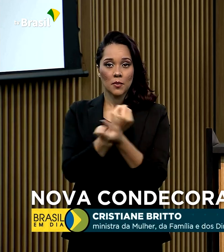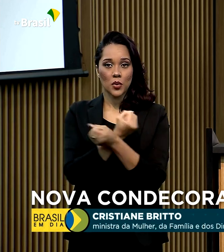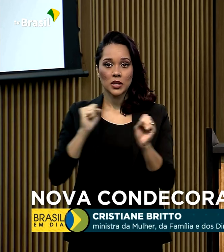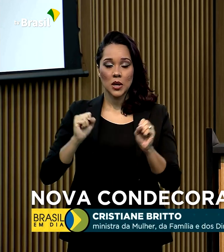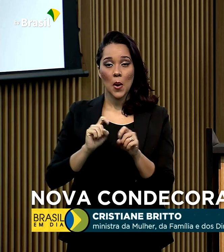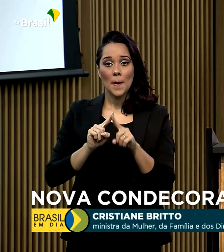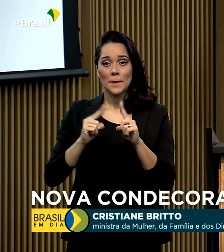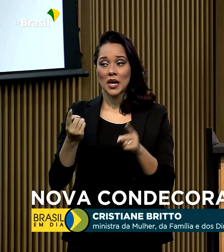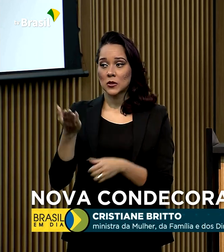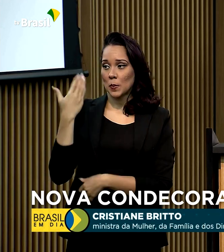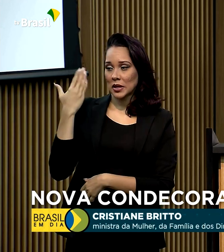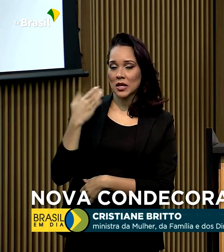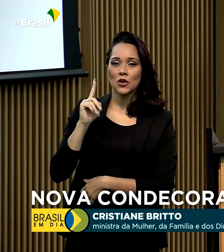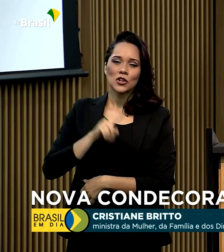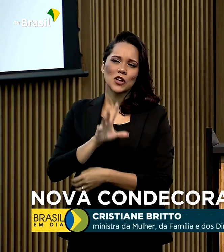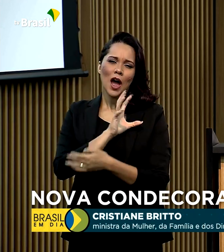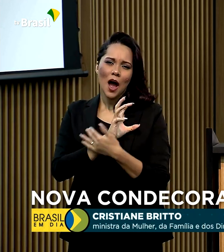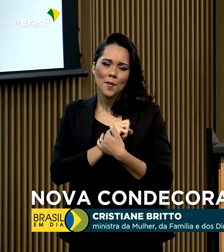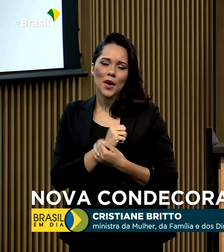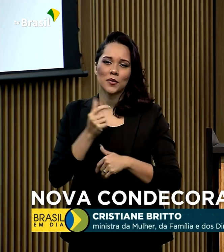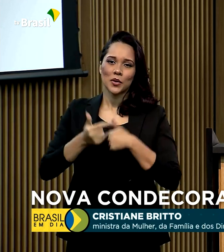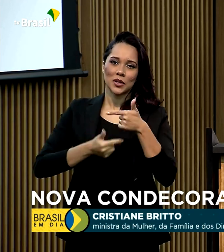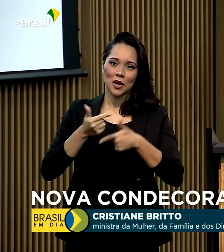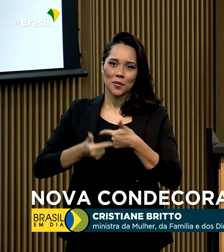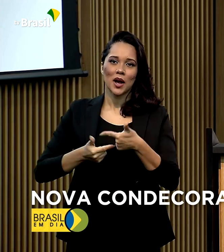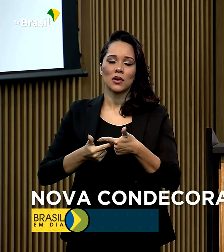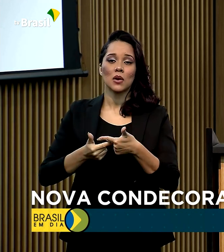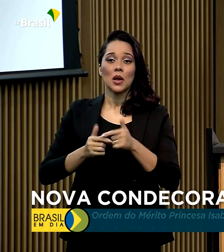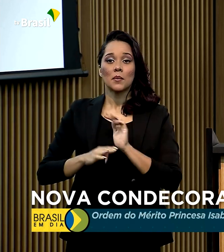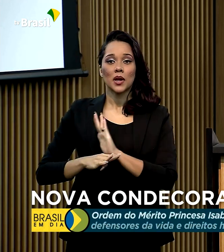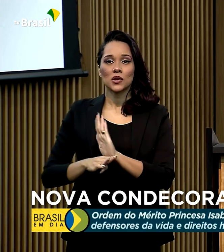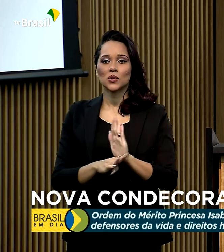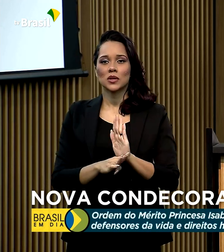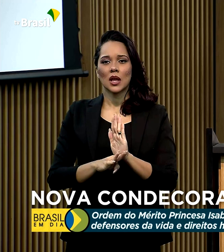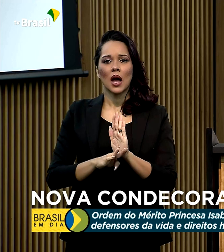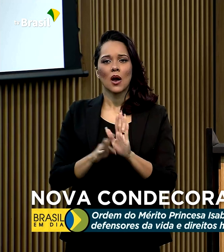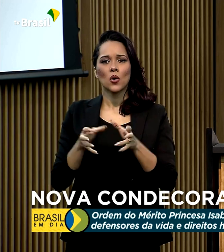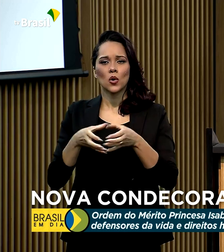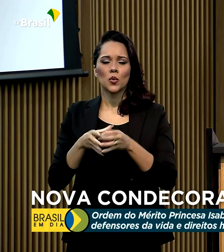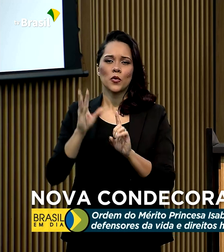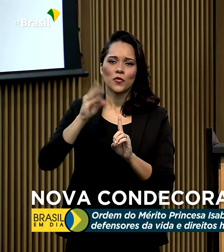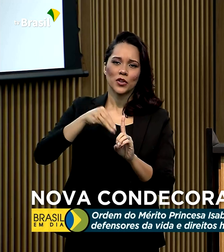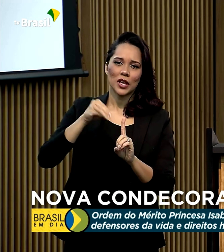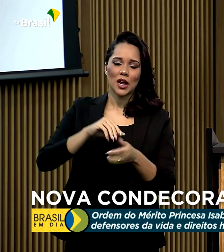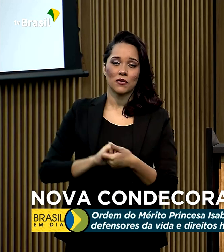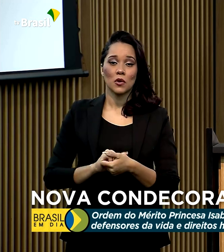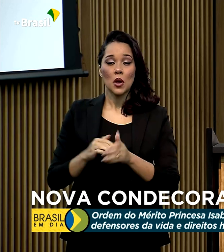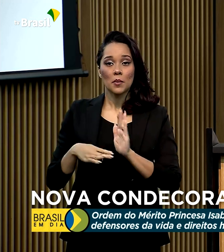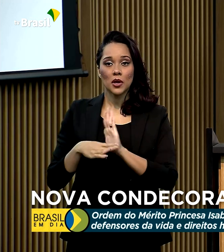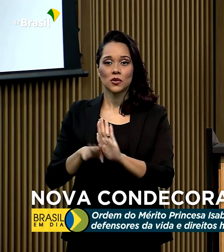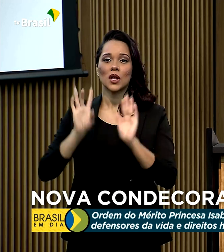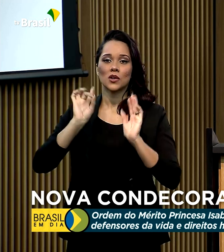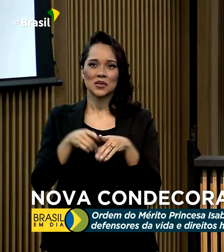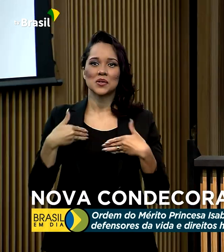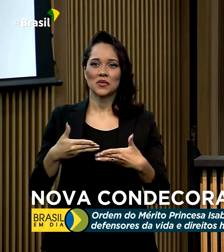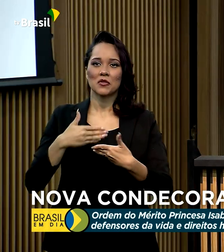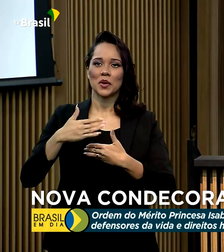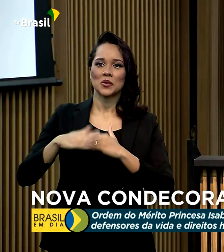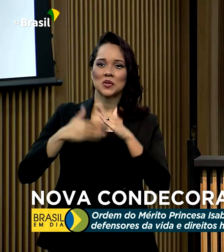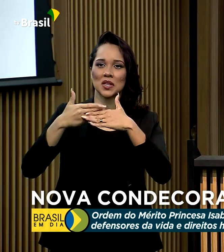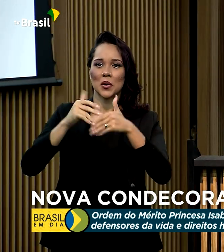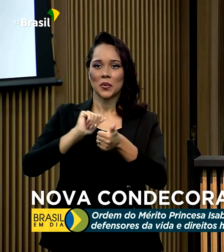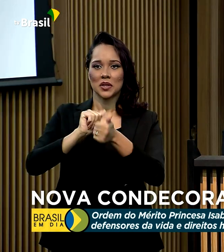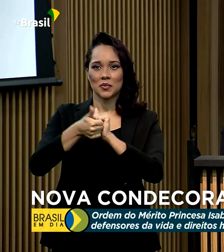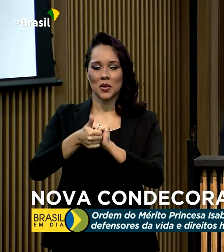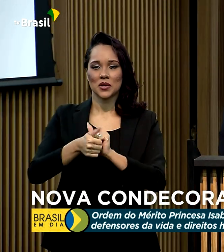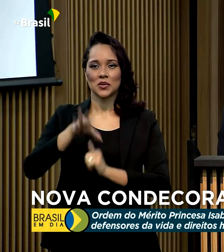sua época já era amada por sua atuação em prol dos mais vulneráveis, em prol dos direitos humanos. Presente